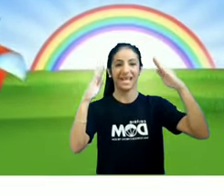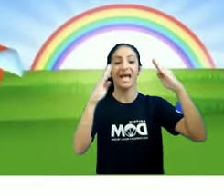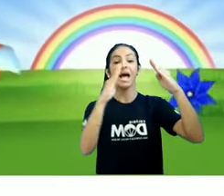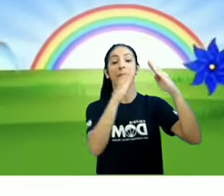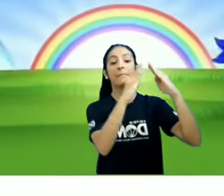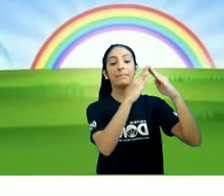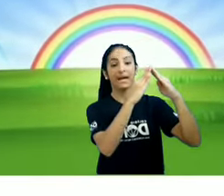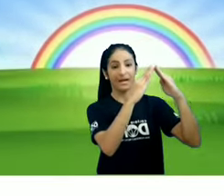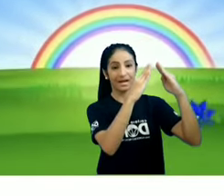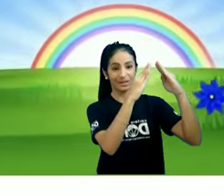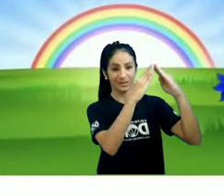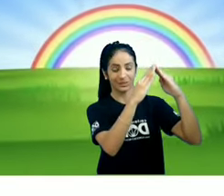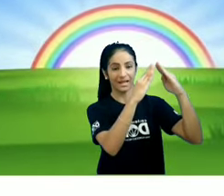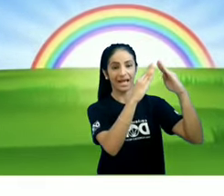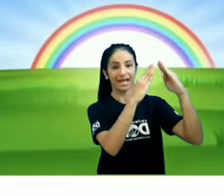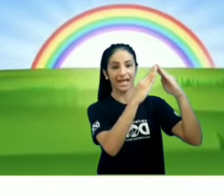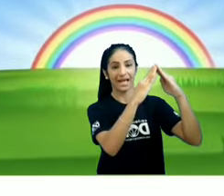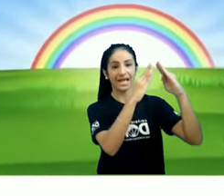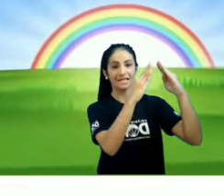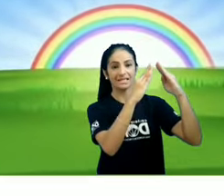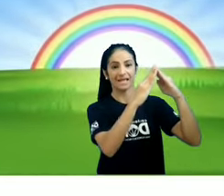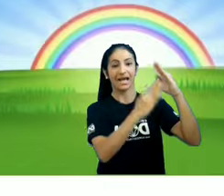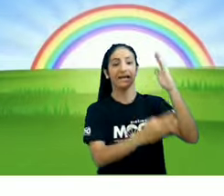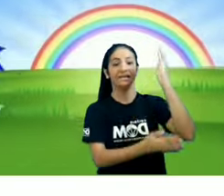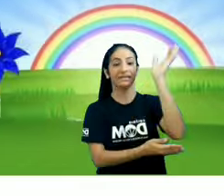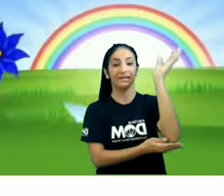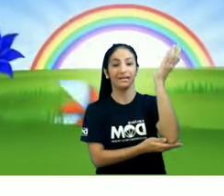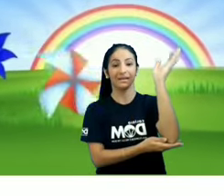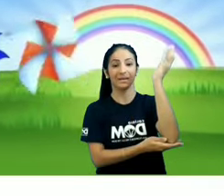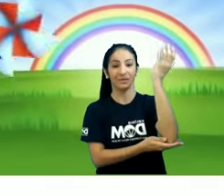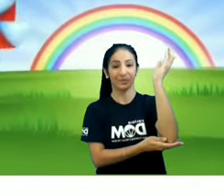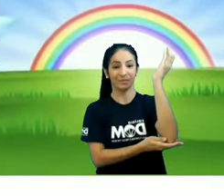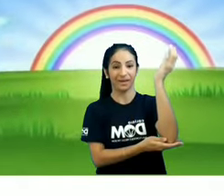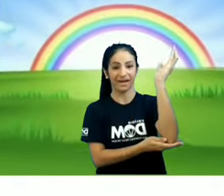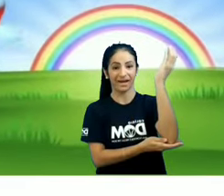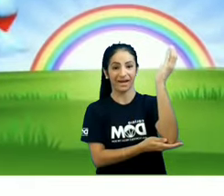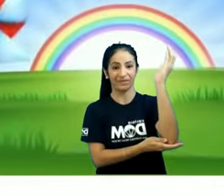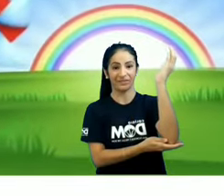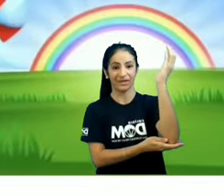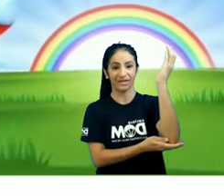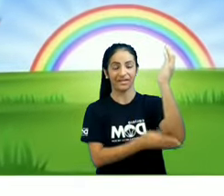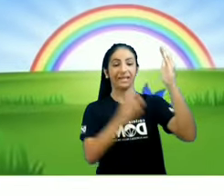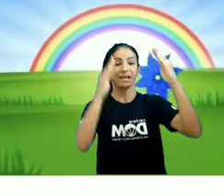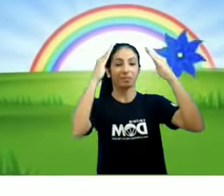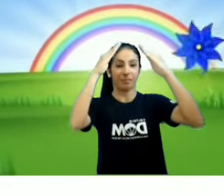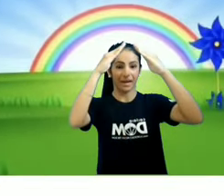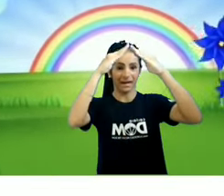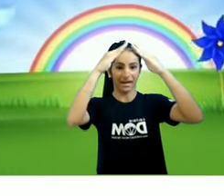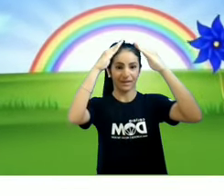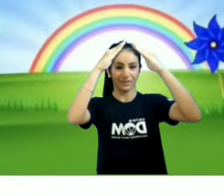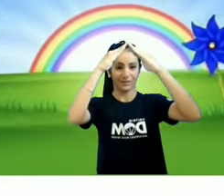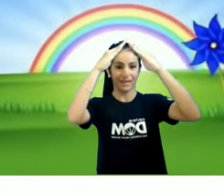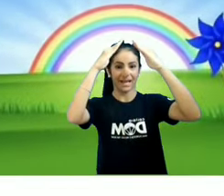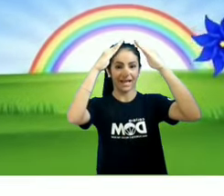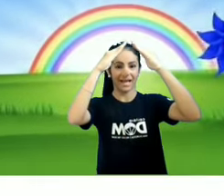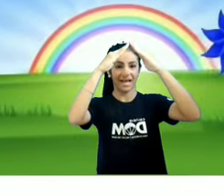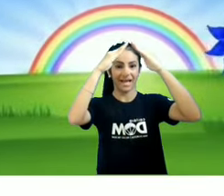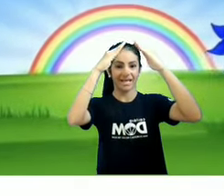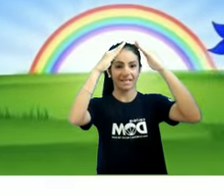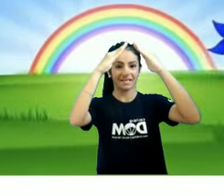Perto da casa tem uma árvore Perto da casa